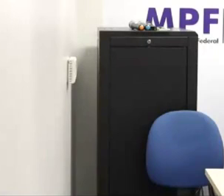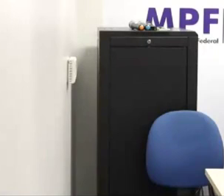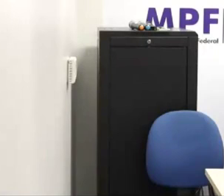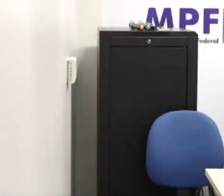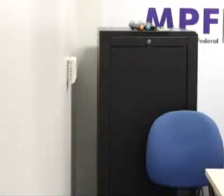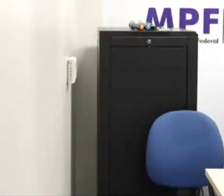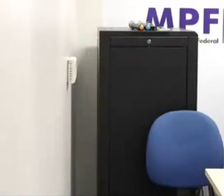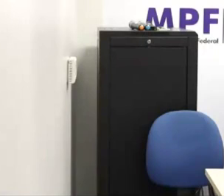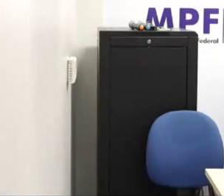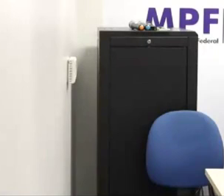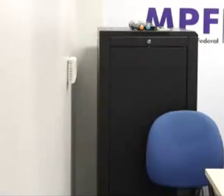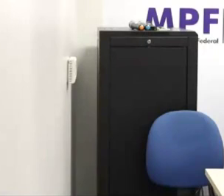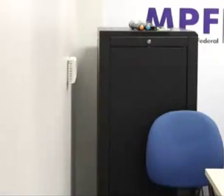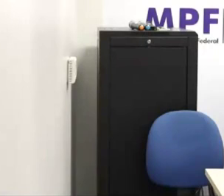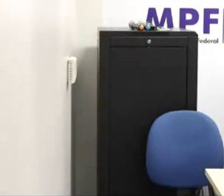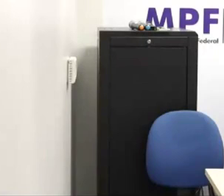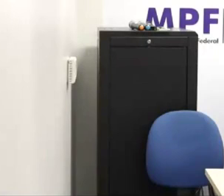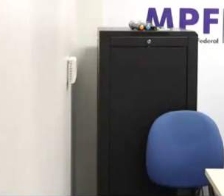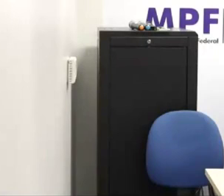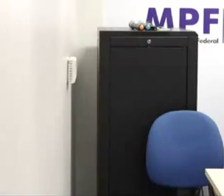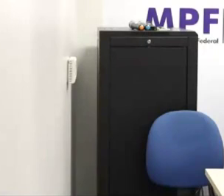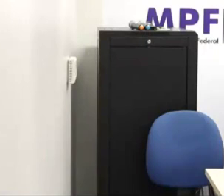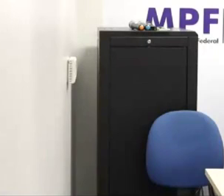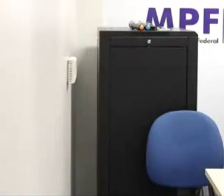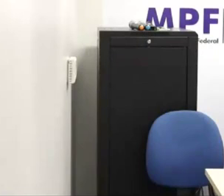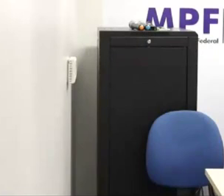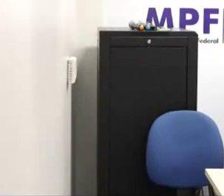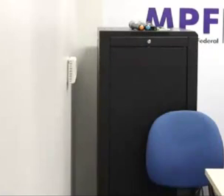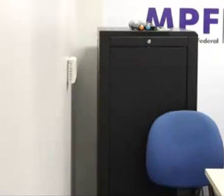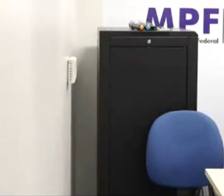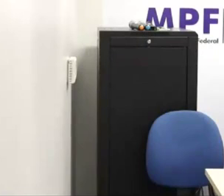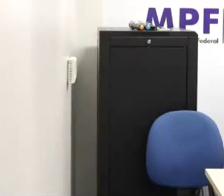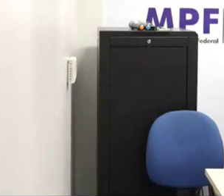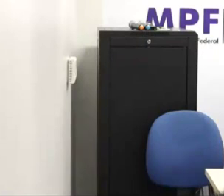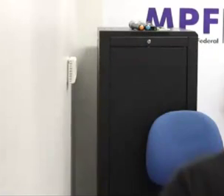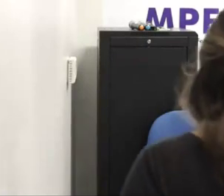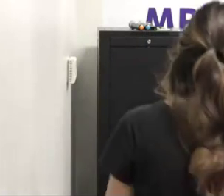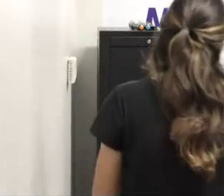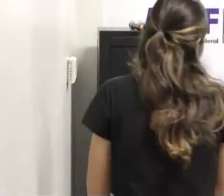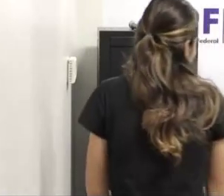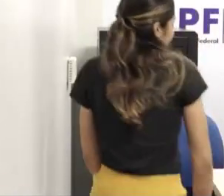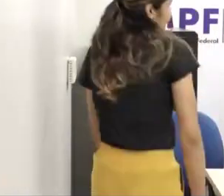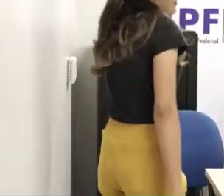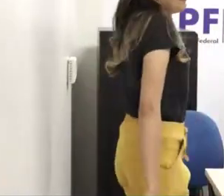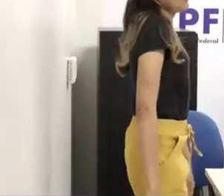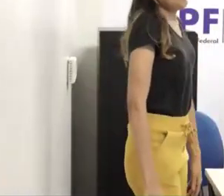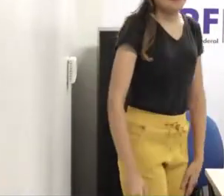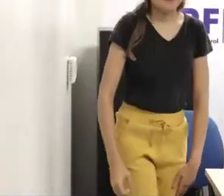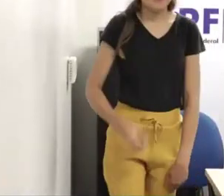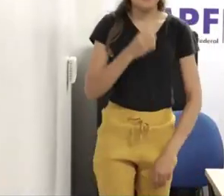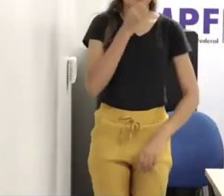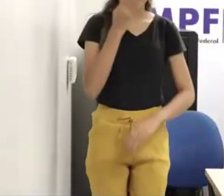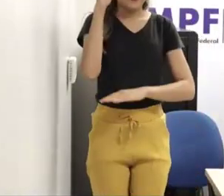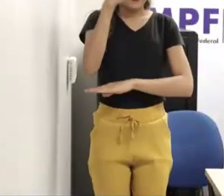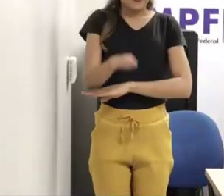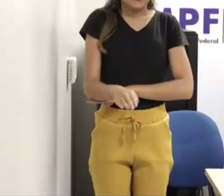Senhoras e senhores, boa tarde. Dando continuidade à nossa programação, iremos iniciar